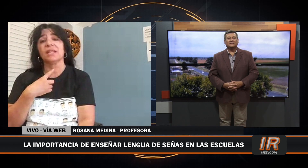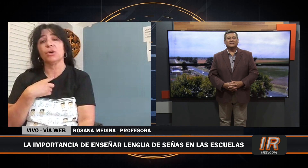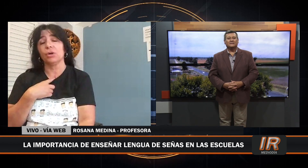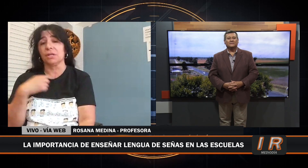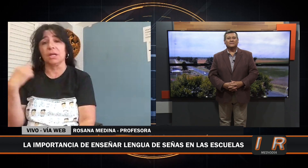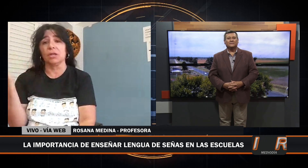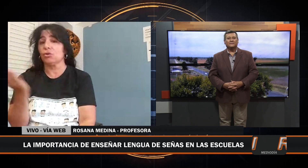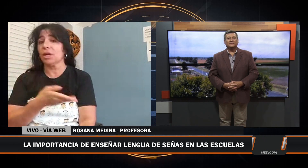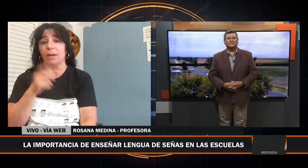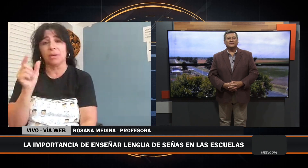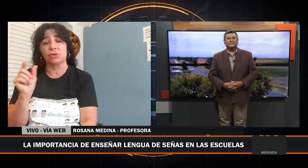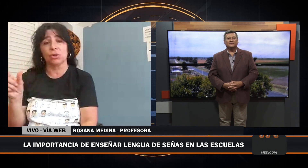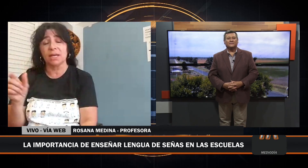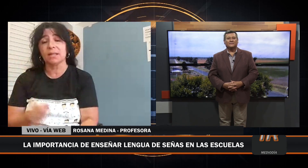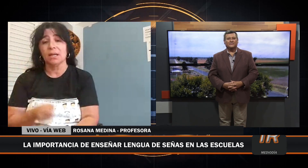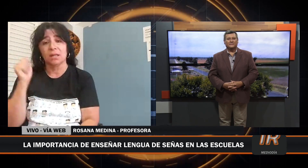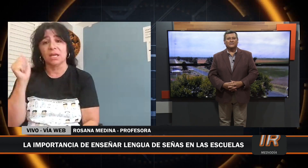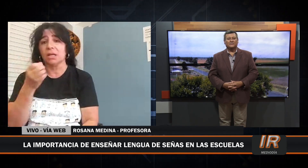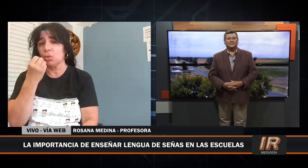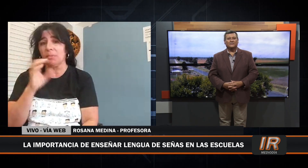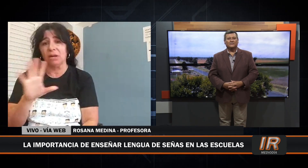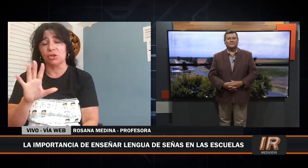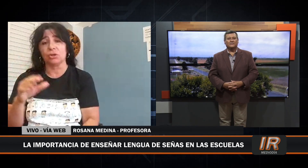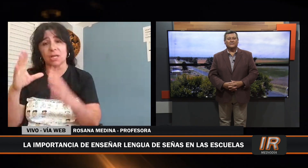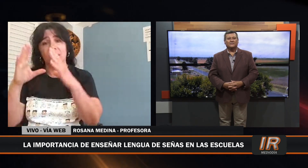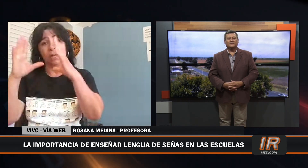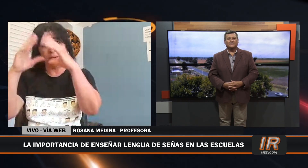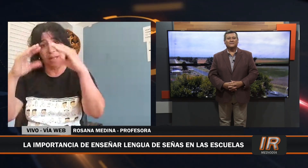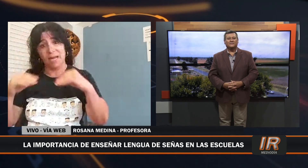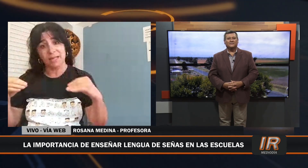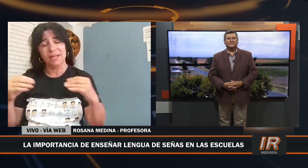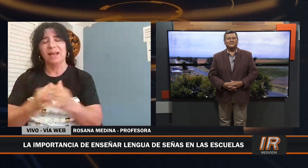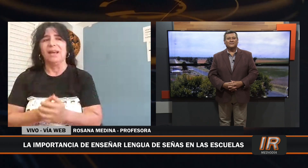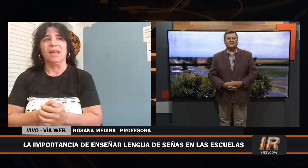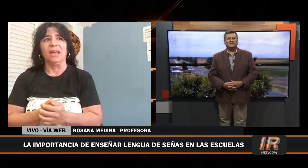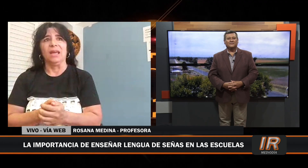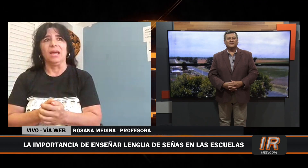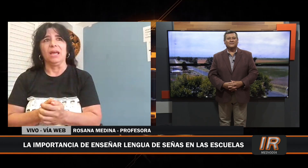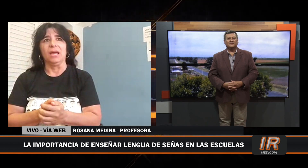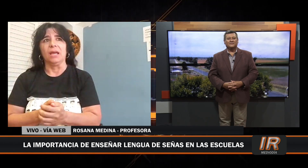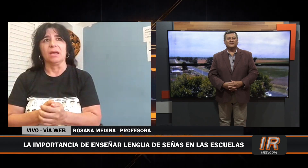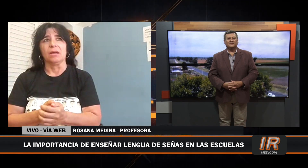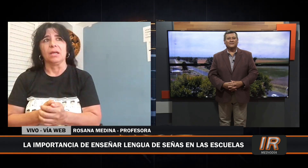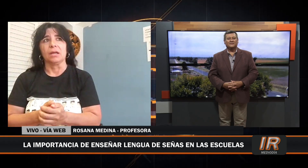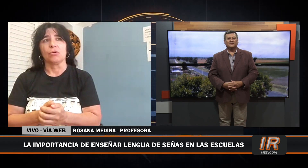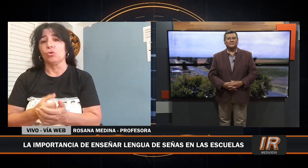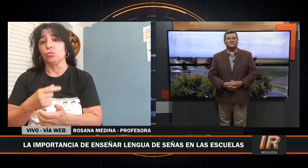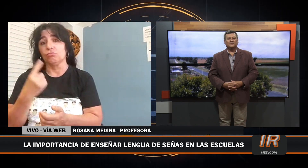Que tengan una maravillosa Navidad, con un